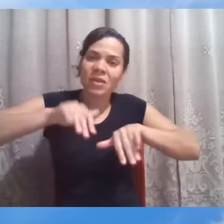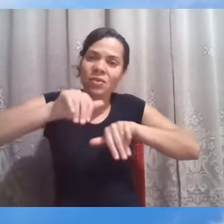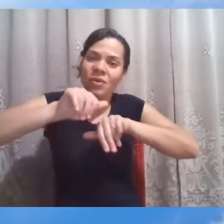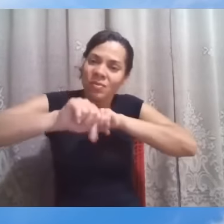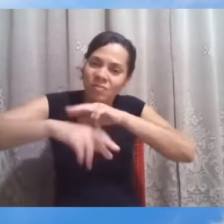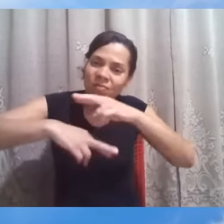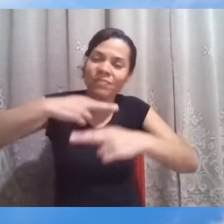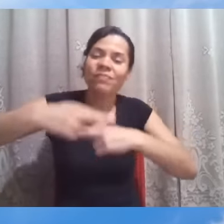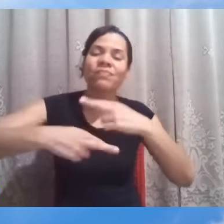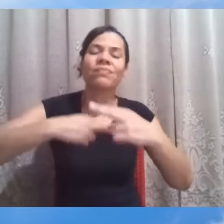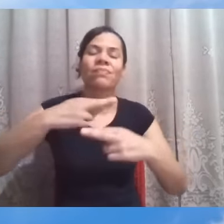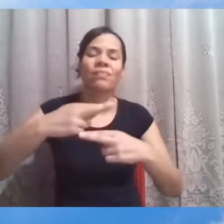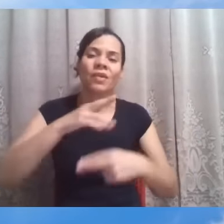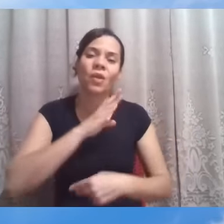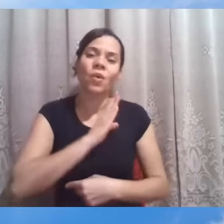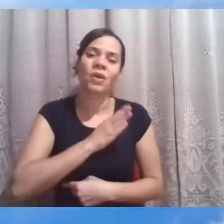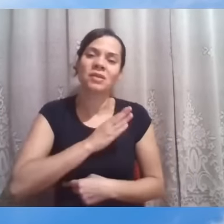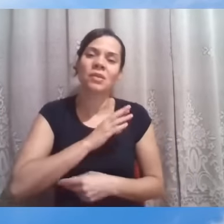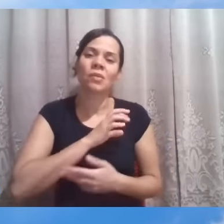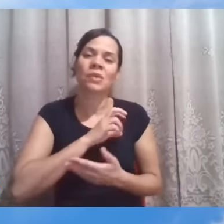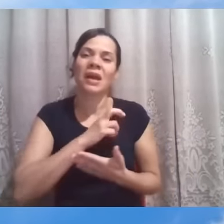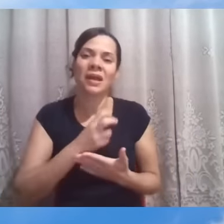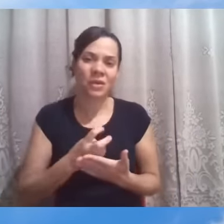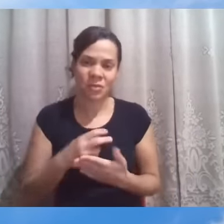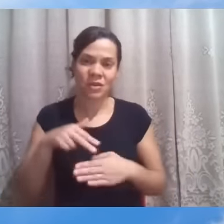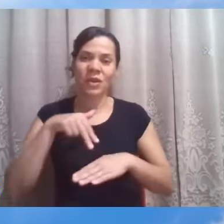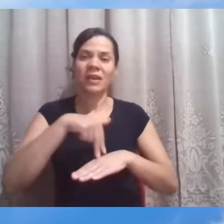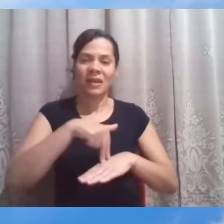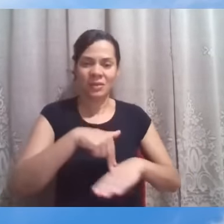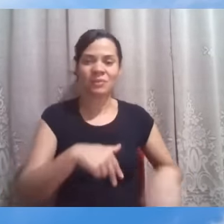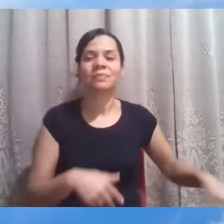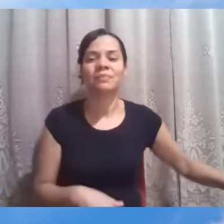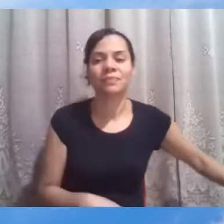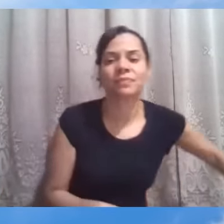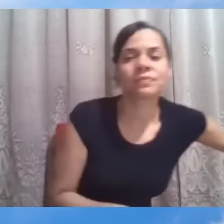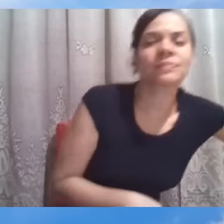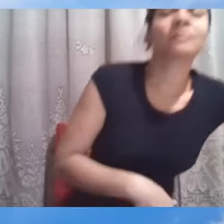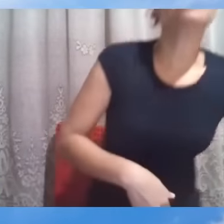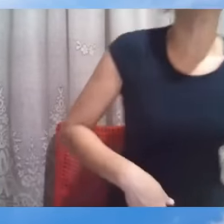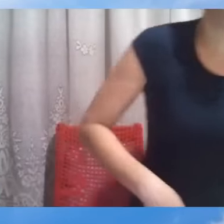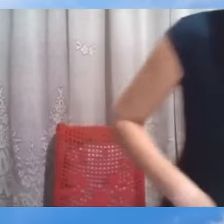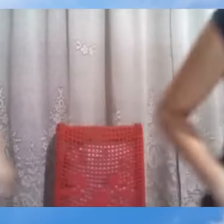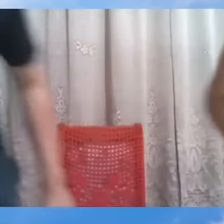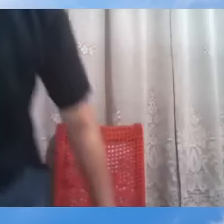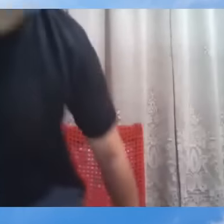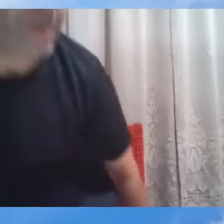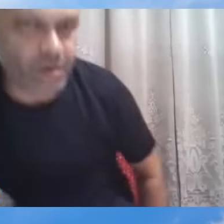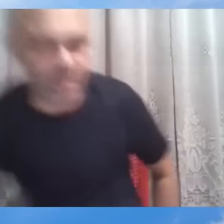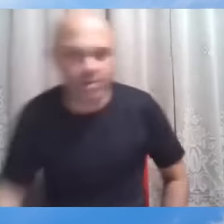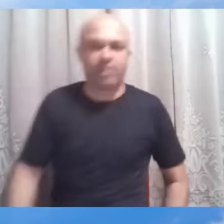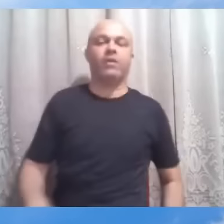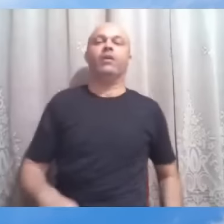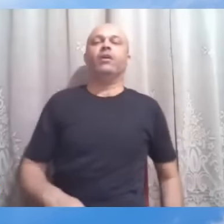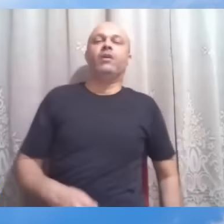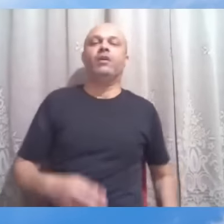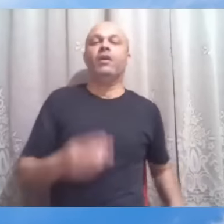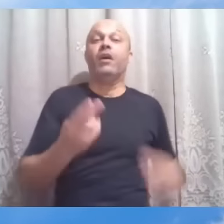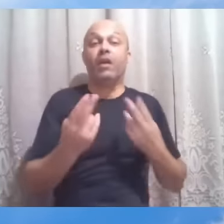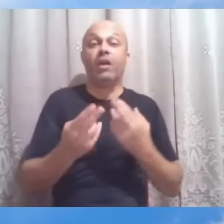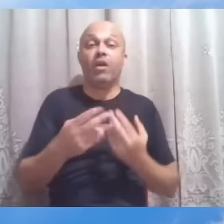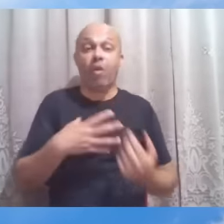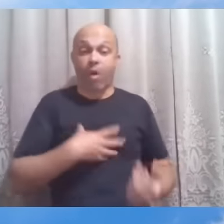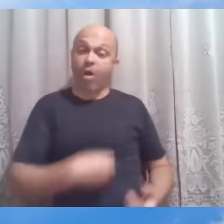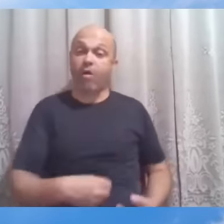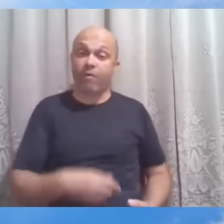caíram, mas estão se erguendo. Há muita custa. Não conseguiam ver. Como o filho mais velho não se alegra com o